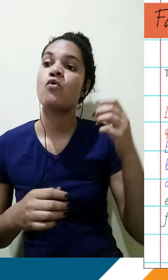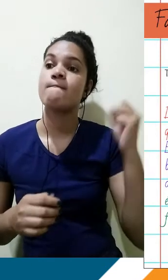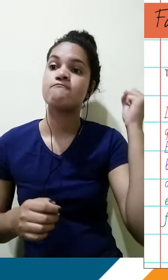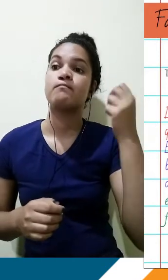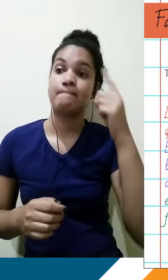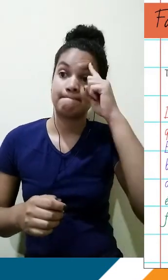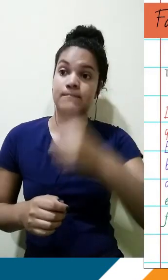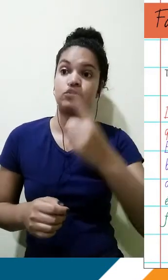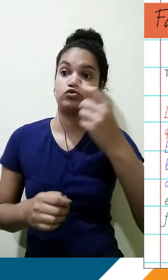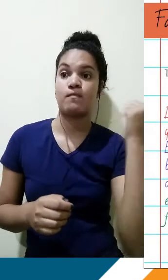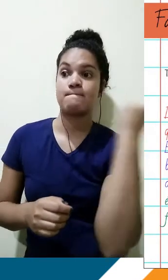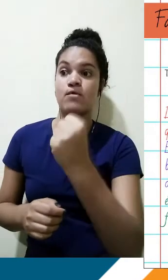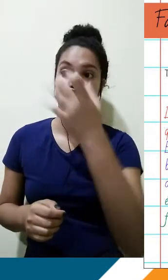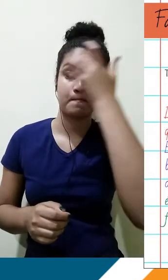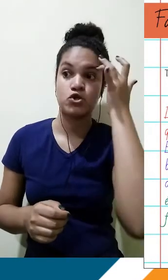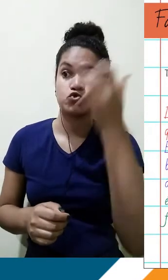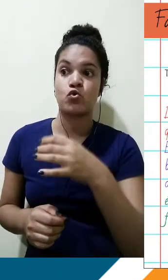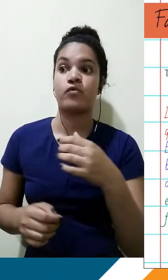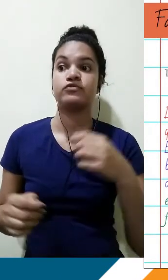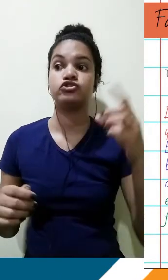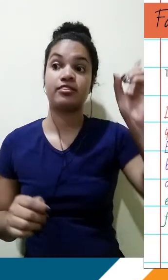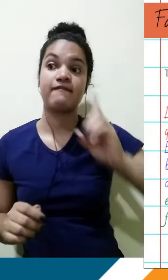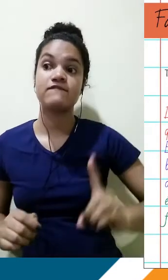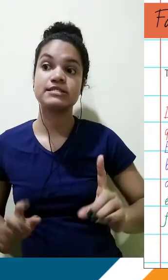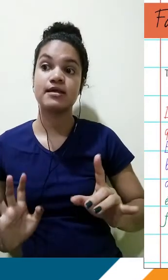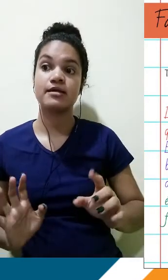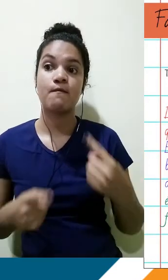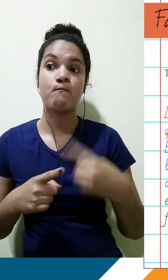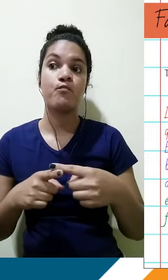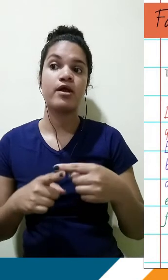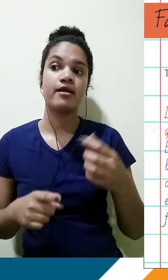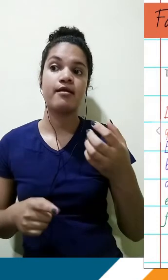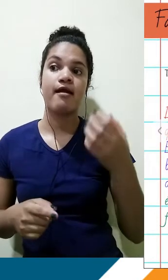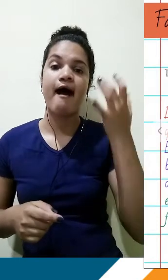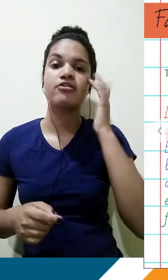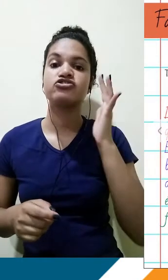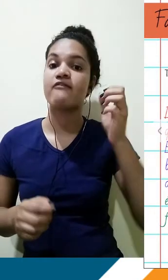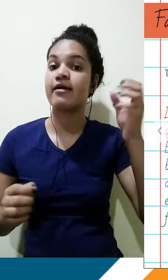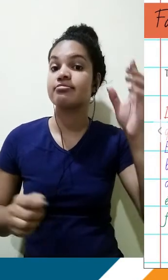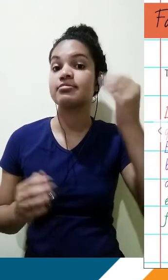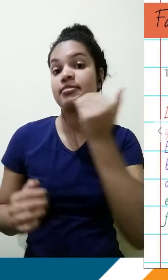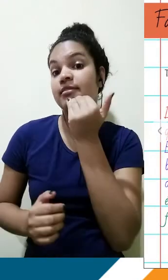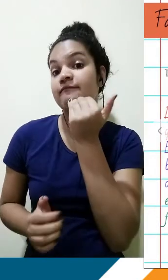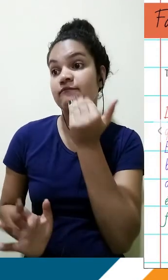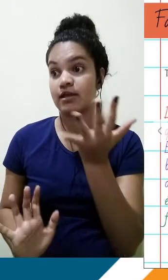Expliquei qual era a ideia dele. Embora essa visão brutal, olha o processo de problematização e articulação com essa relação histórica,